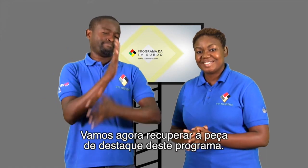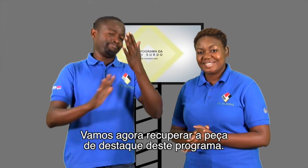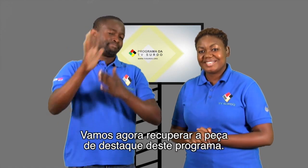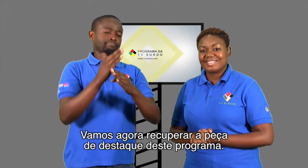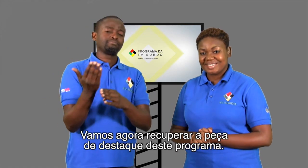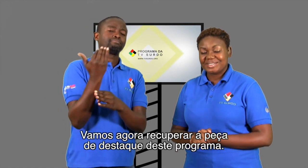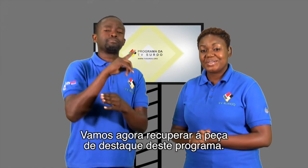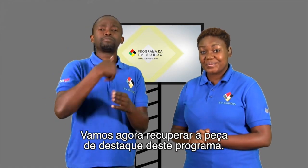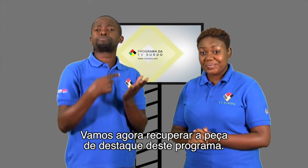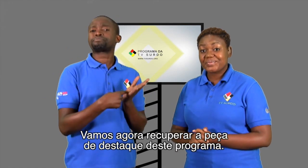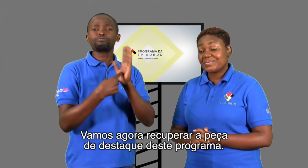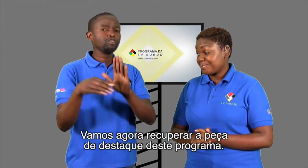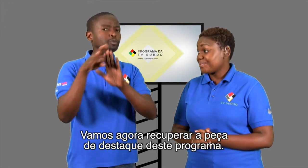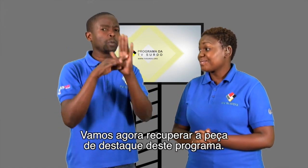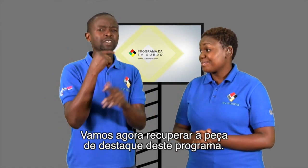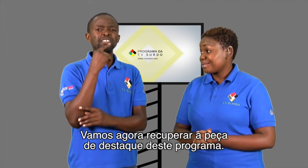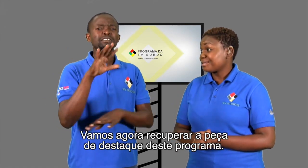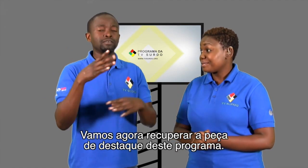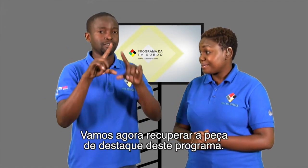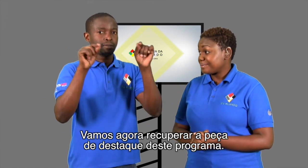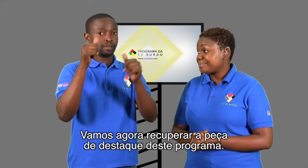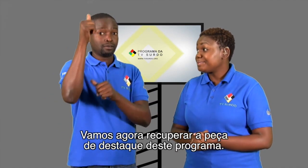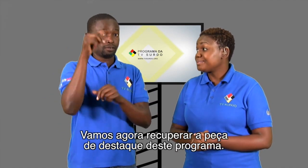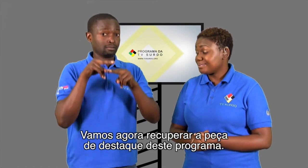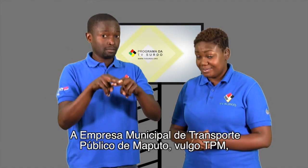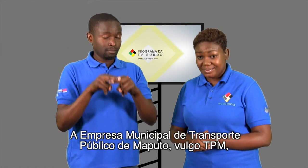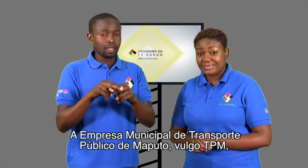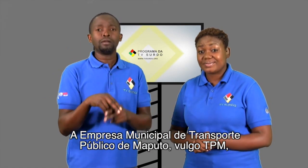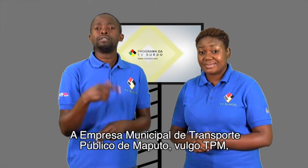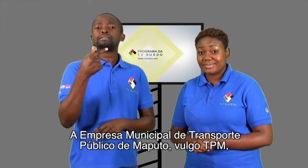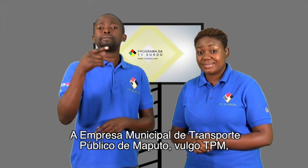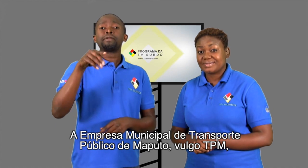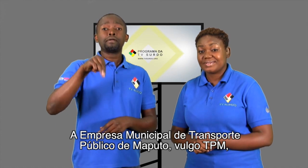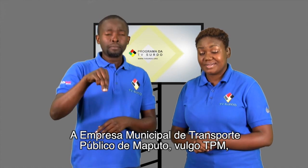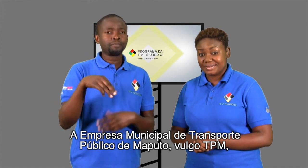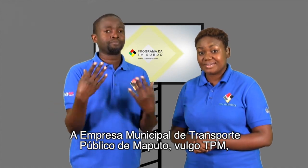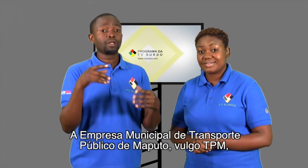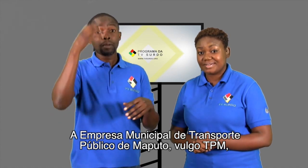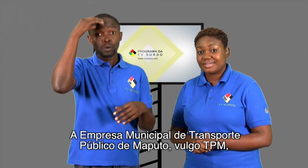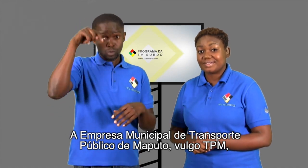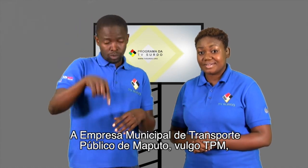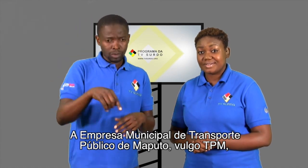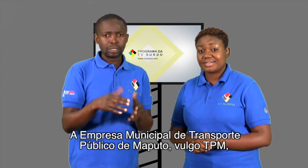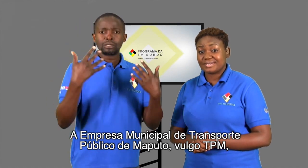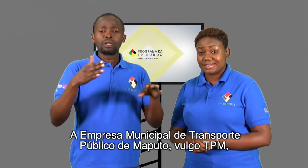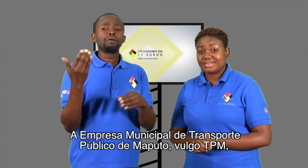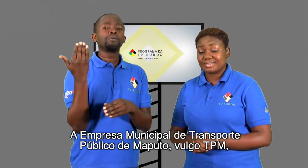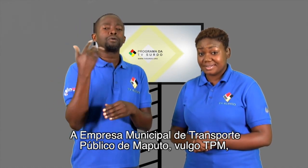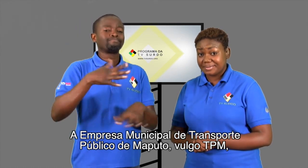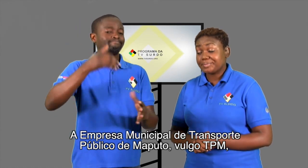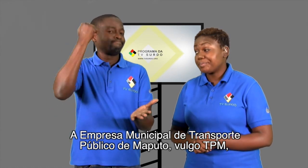Vamos agora recuperar a peça de destaque deste programa. A Empresa Municipal de Transporte Público de